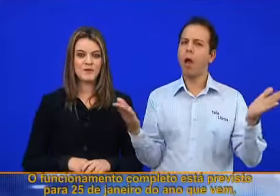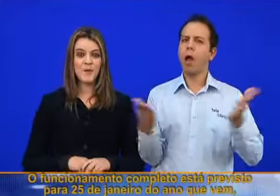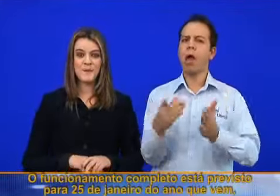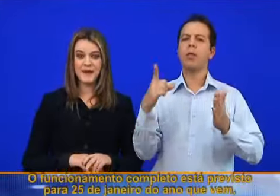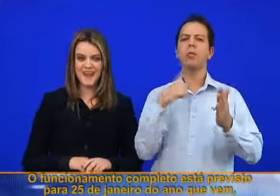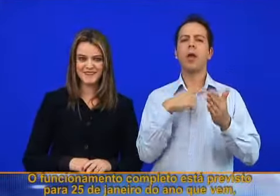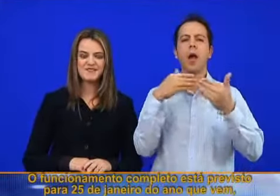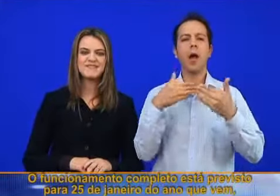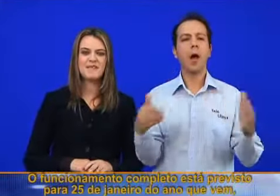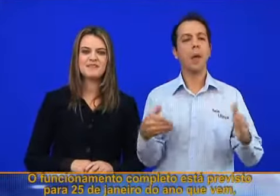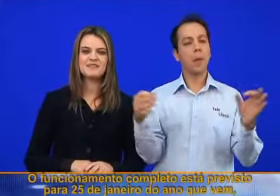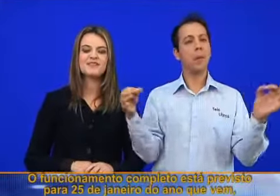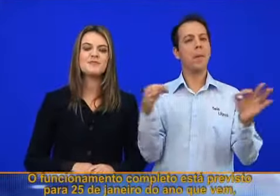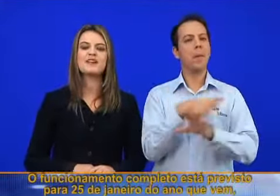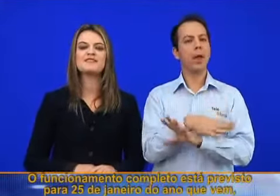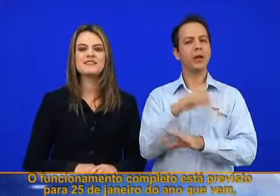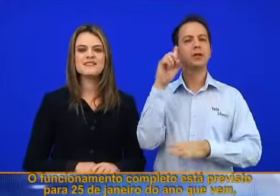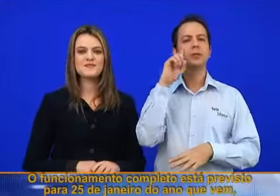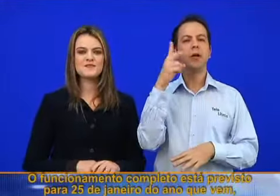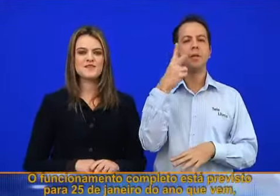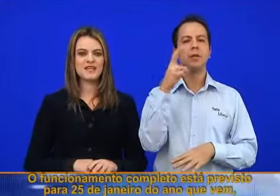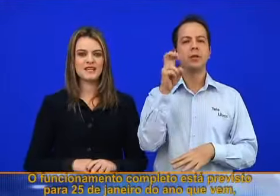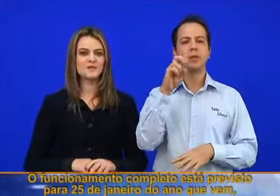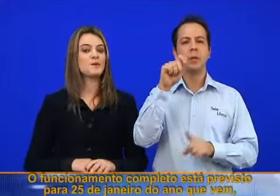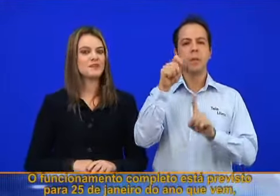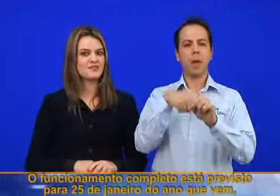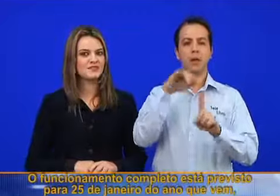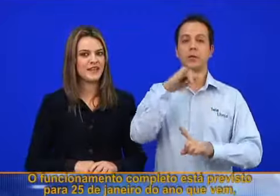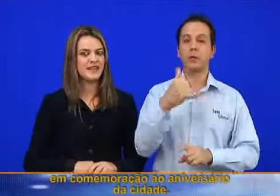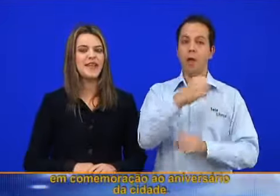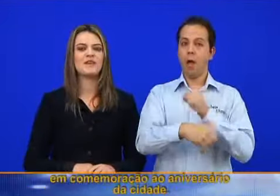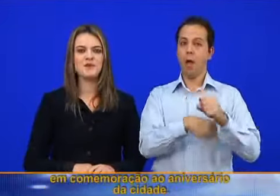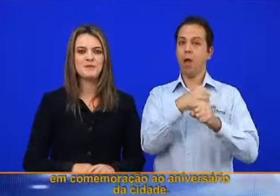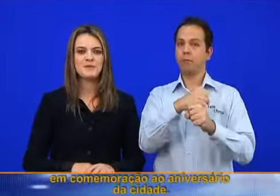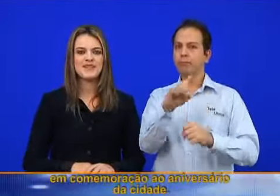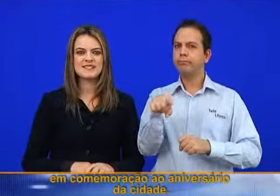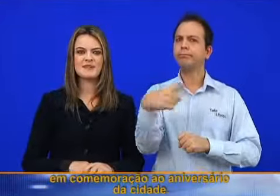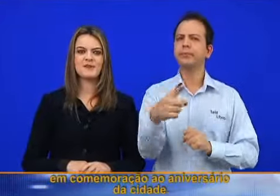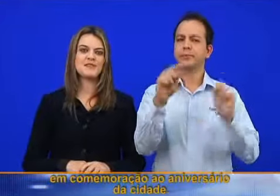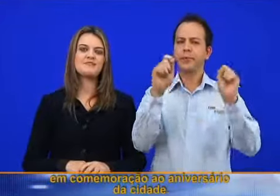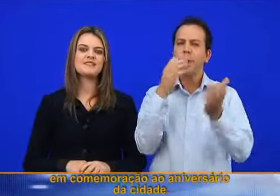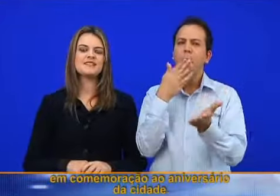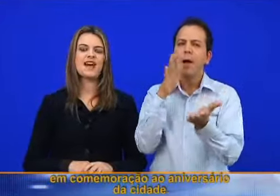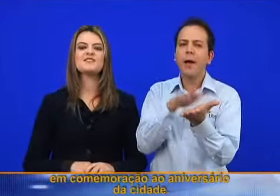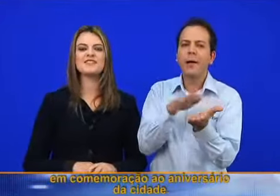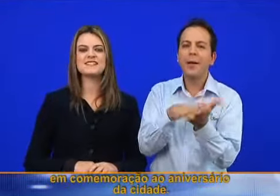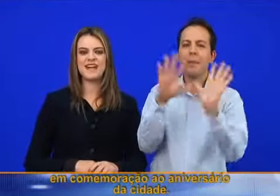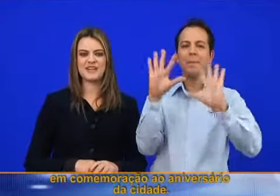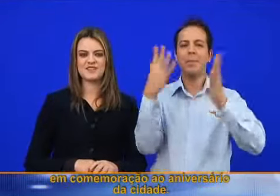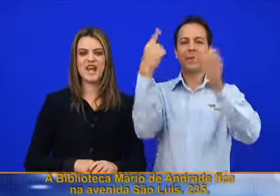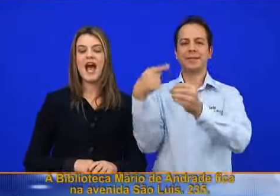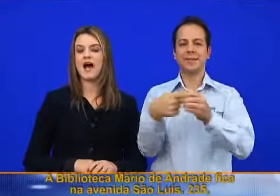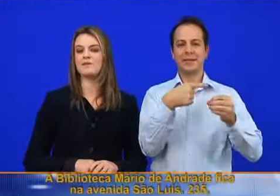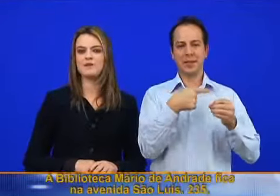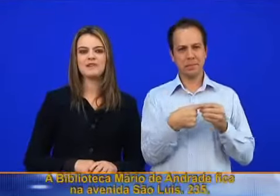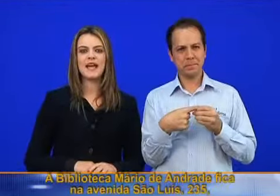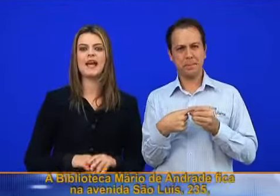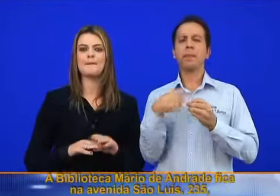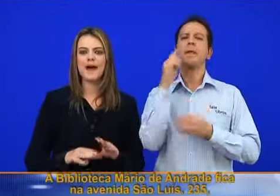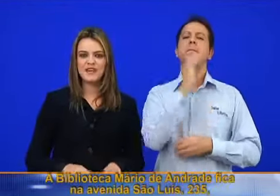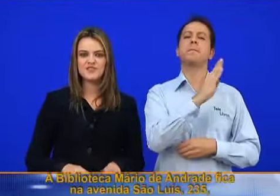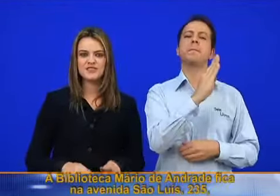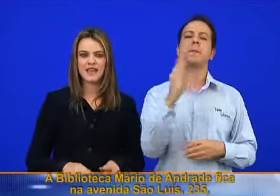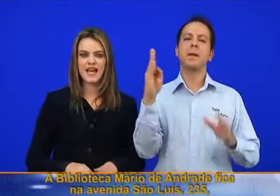funcionamento completo está previsto para 25 de janeiro do ano que vem, em comemoração ao aniversário da cidade. A